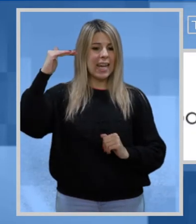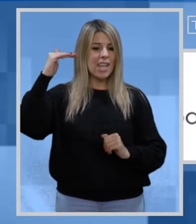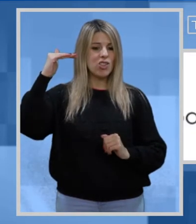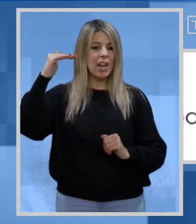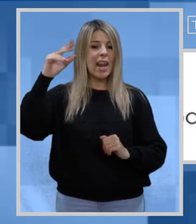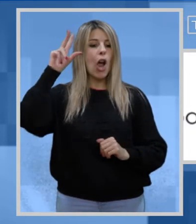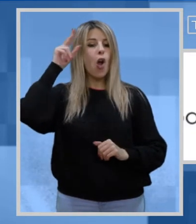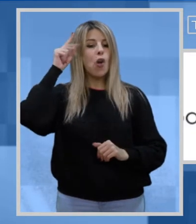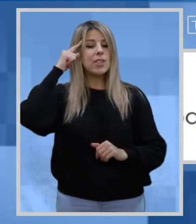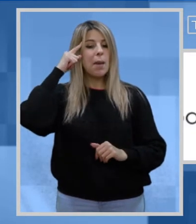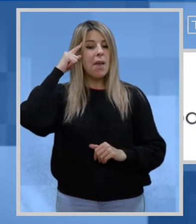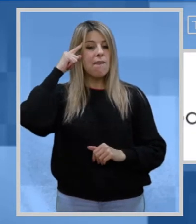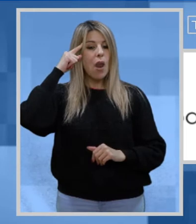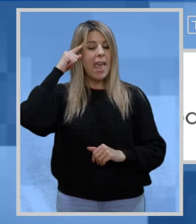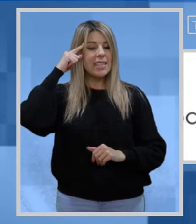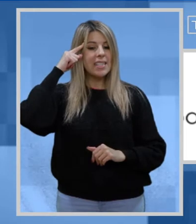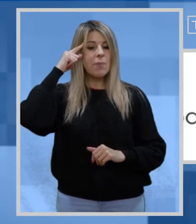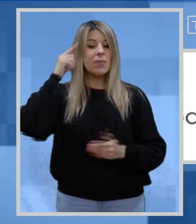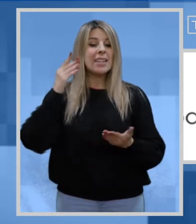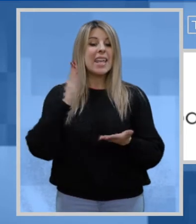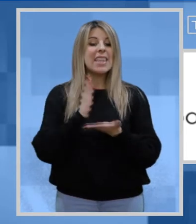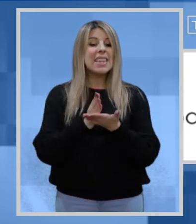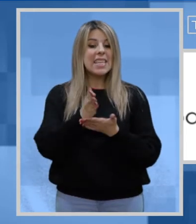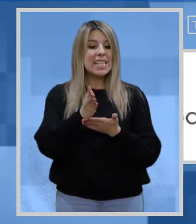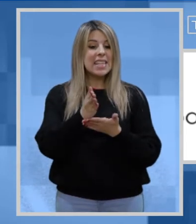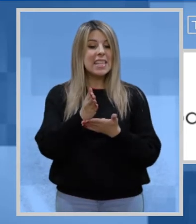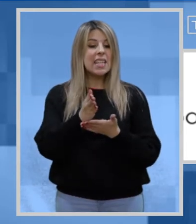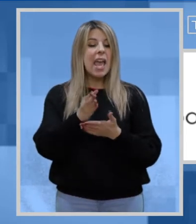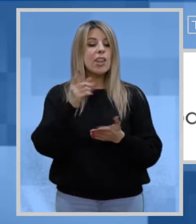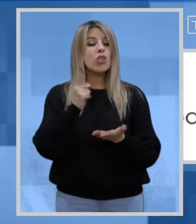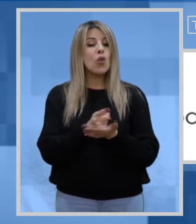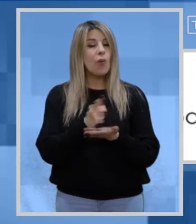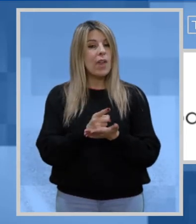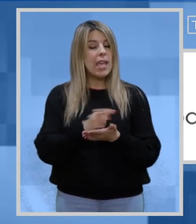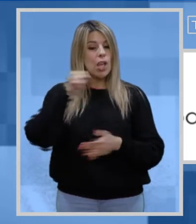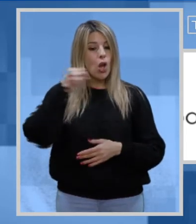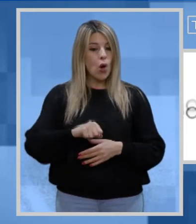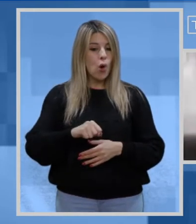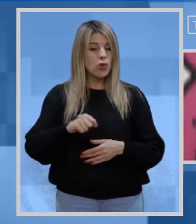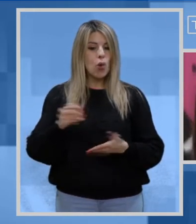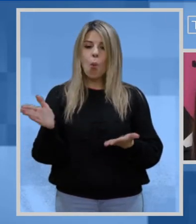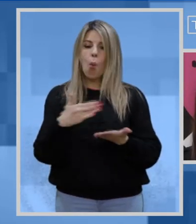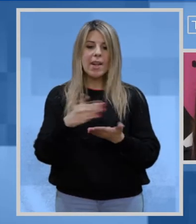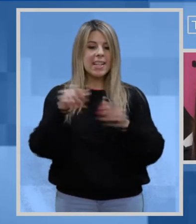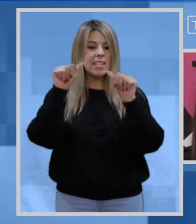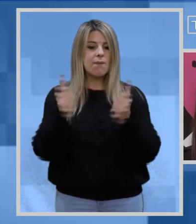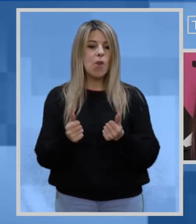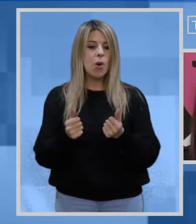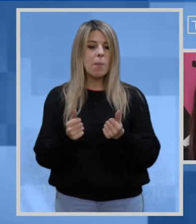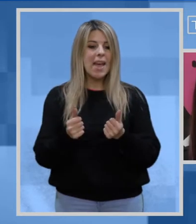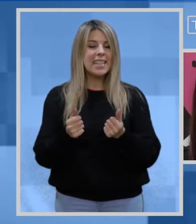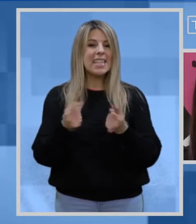nella piena consapevolezza dei suoi diritti e dei suoi doveri contro ogni forma di discriminazione